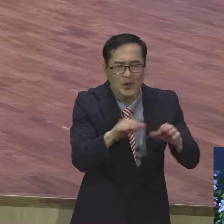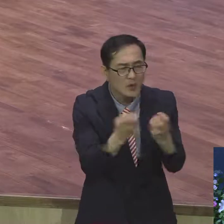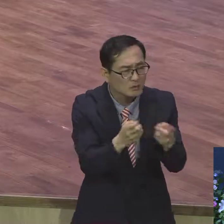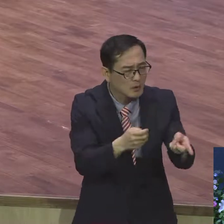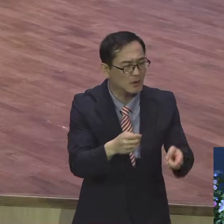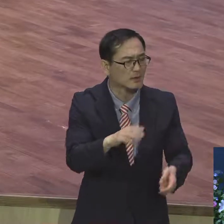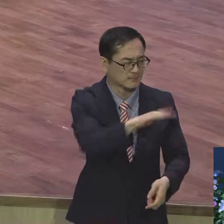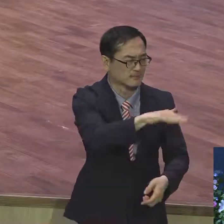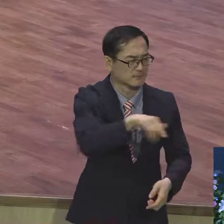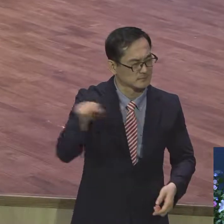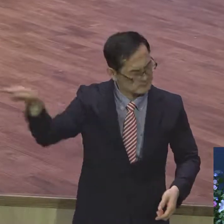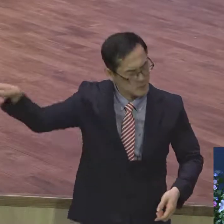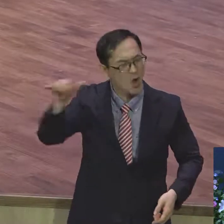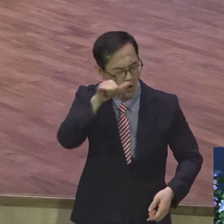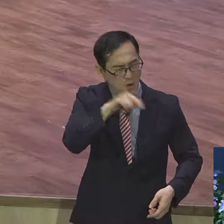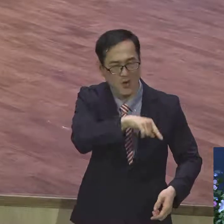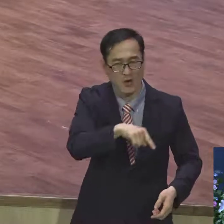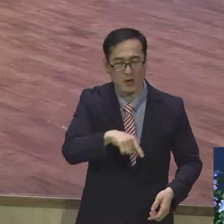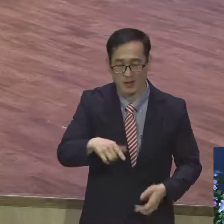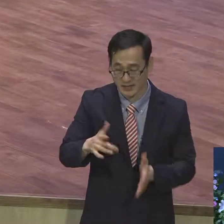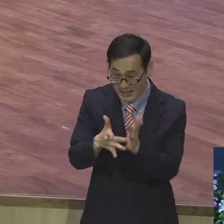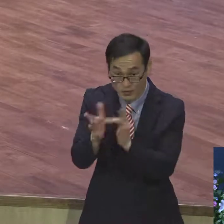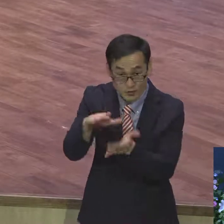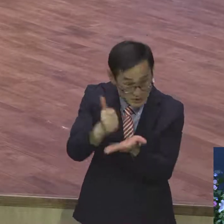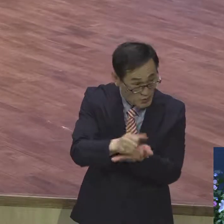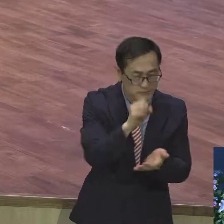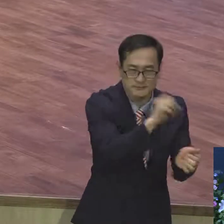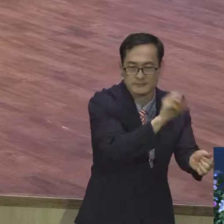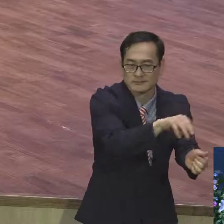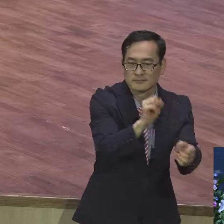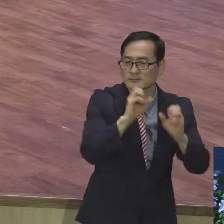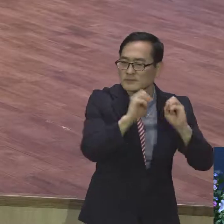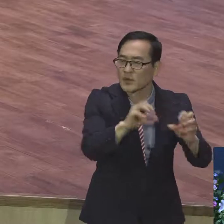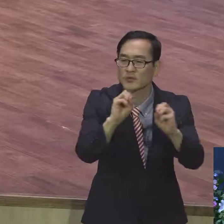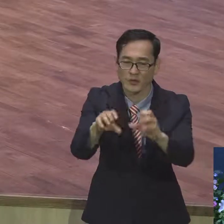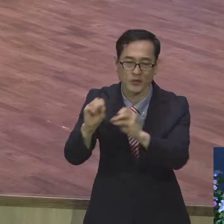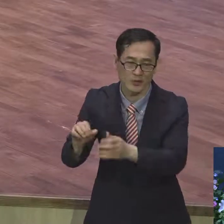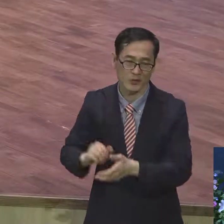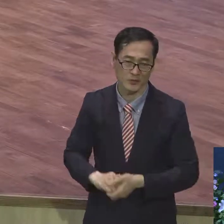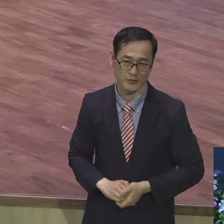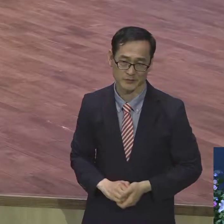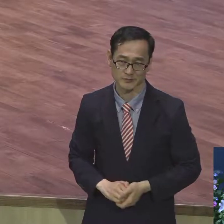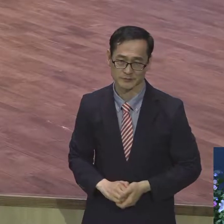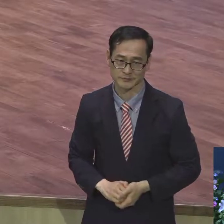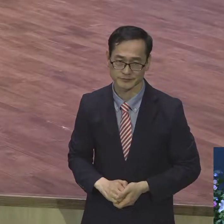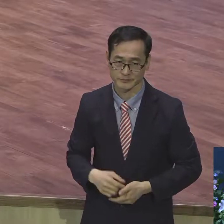무기다 나는 의의의 종이다 그래미 불구하고 나는 의의 일배를 맺을 것이다